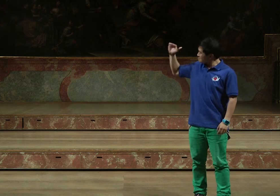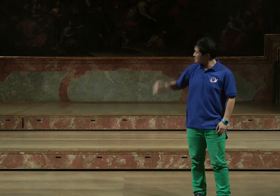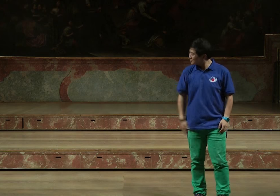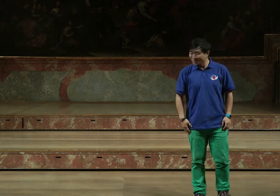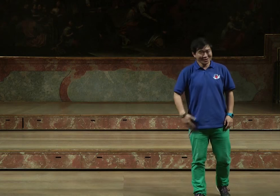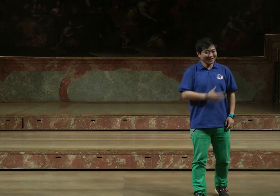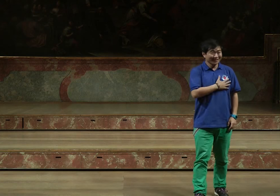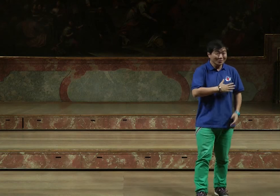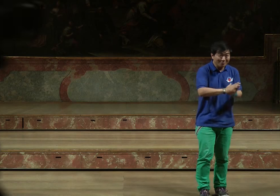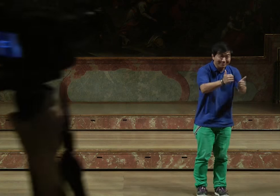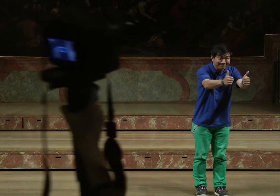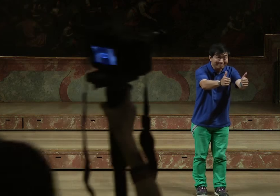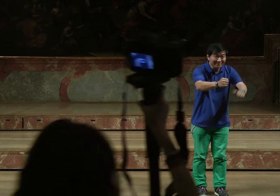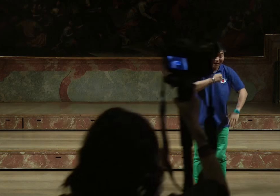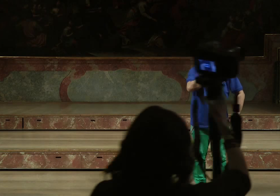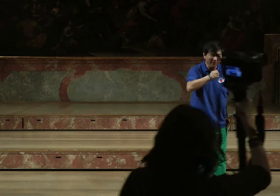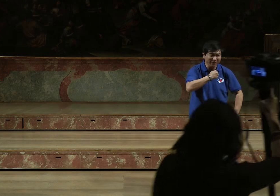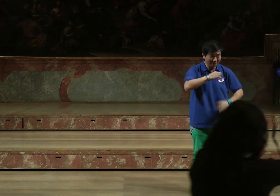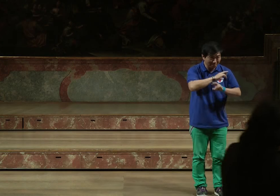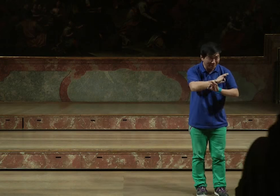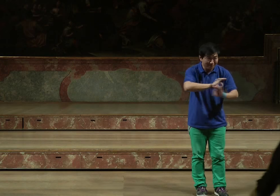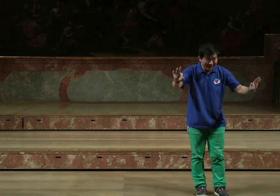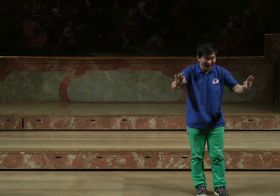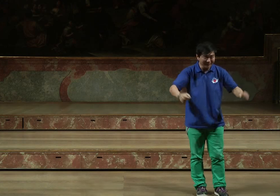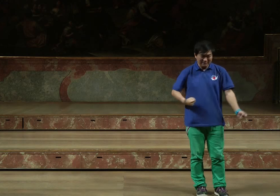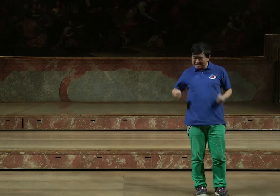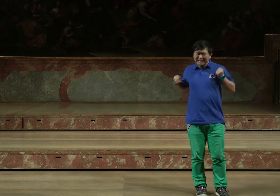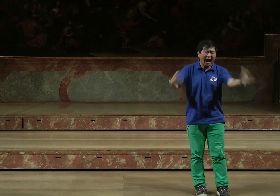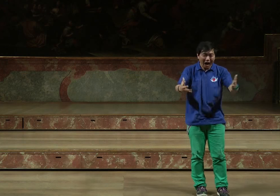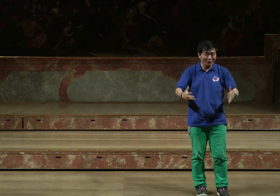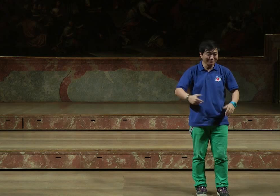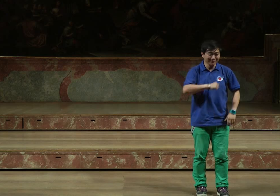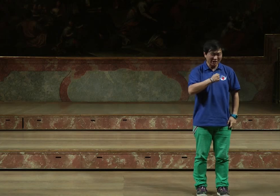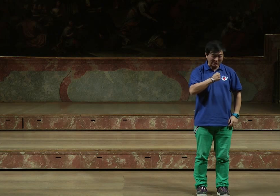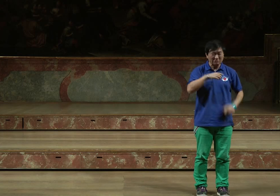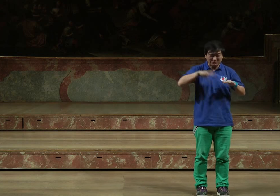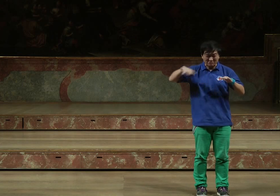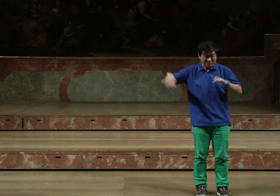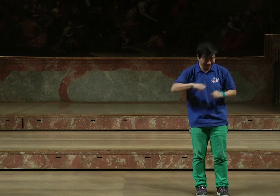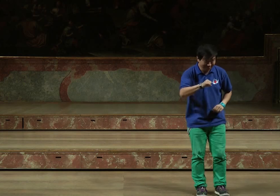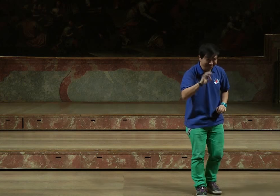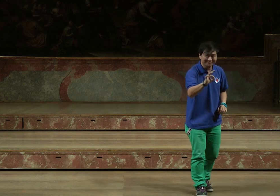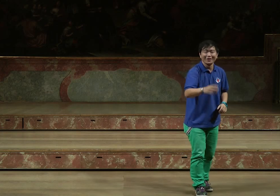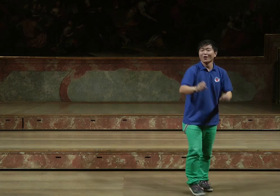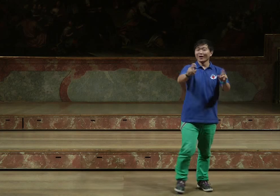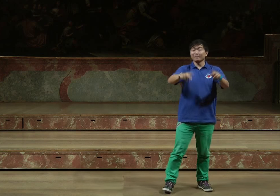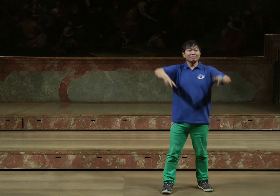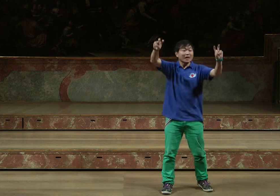Puh, die Zahlen steigen hier. Geht's dem Dolmetscher noch gut? Schaffst du das noch? Ich gebe jetzt Gas, ich sag's dir. Ich hoffe, du kriegst es hin.